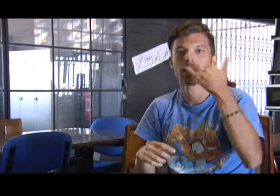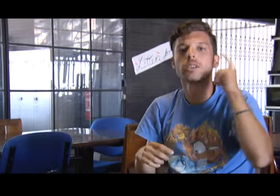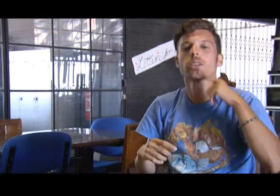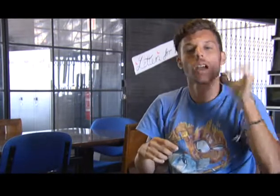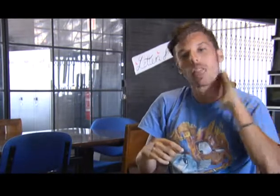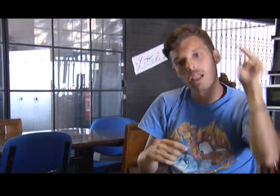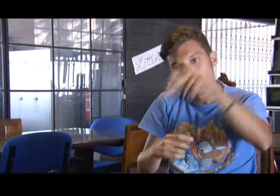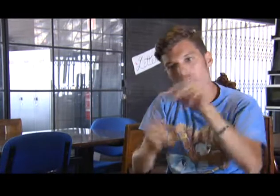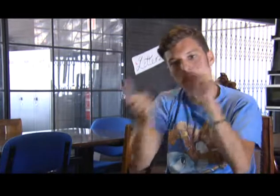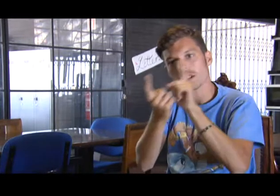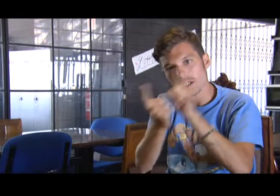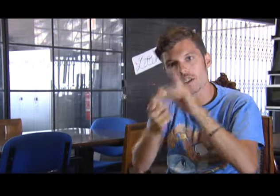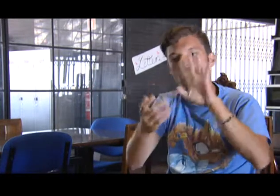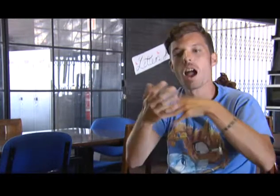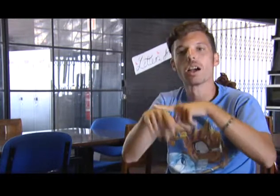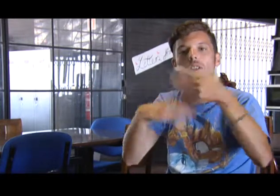E, agora,